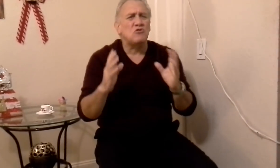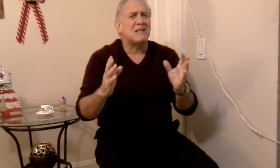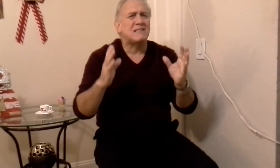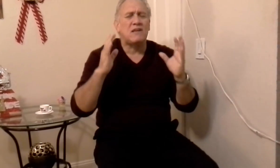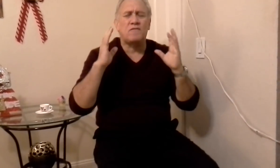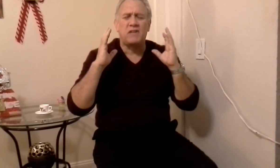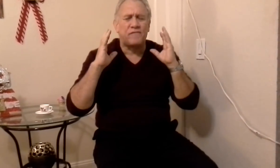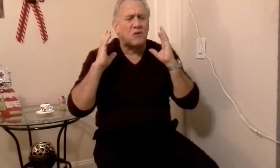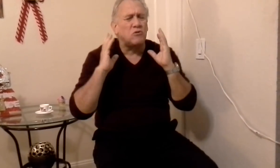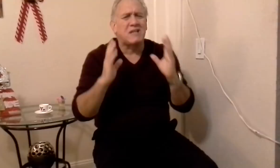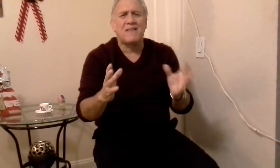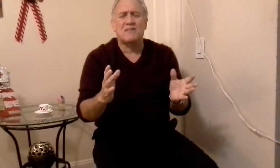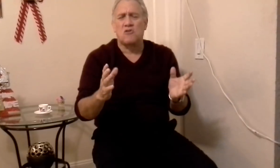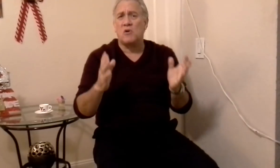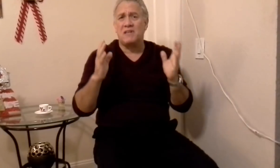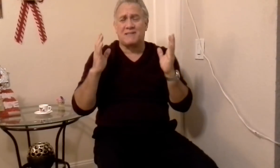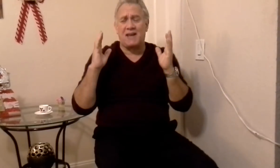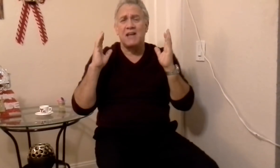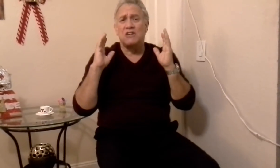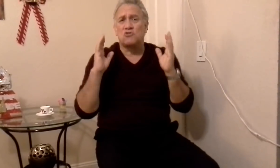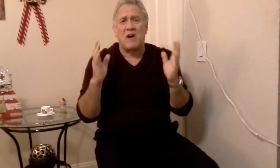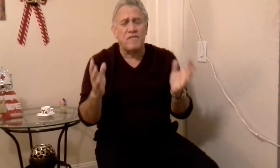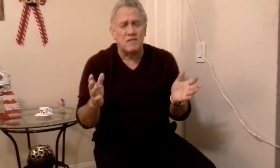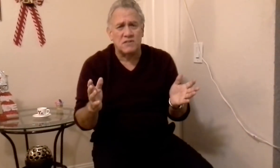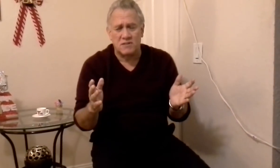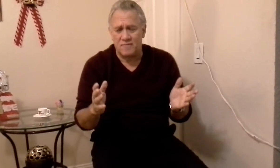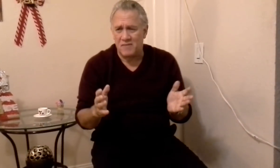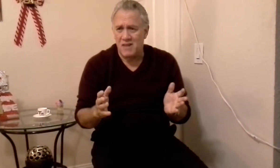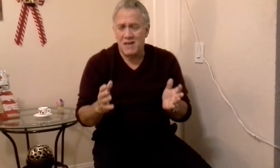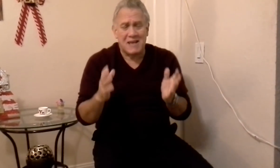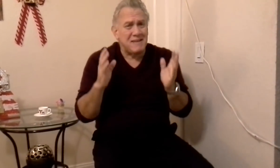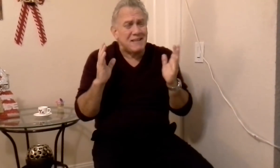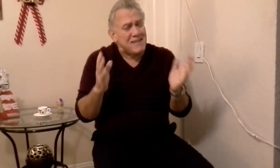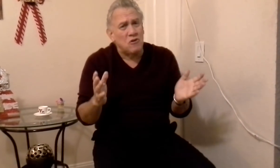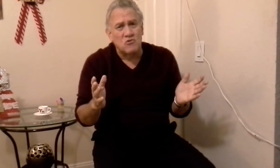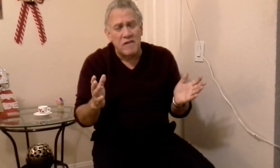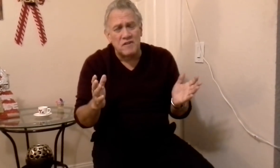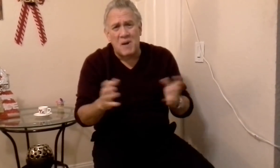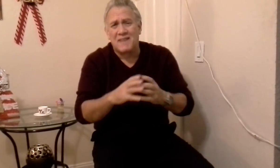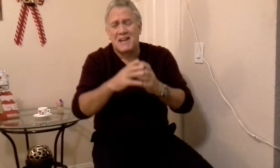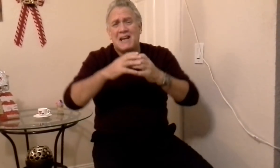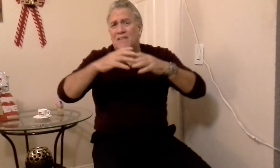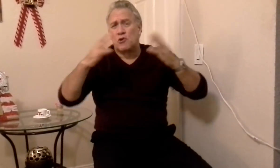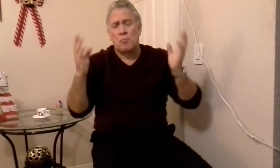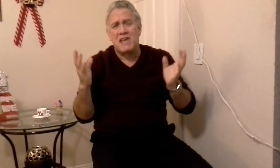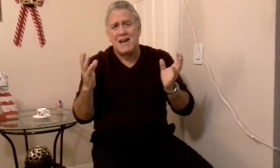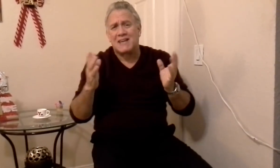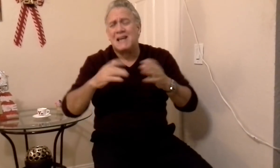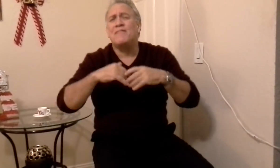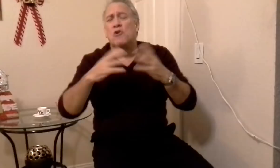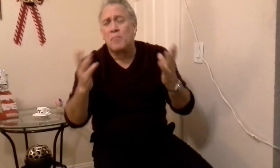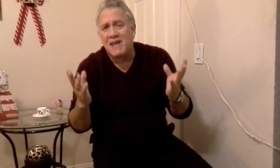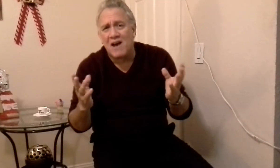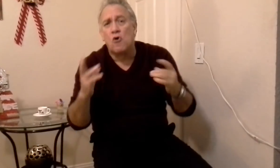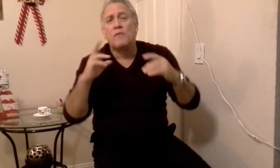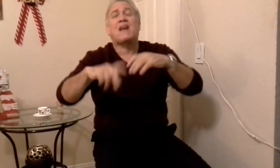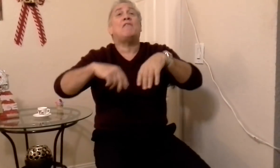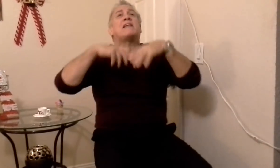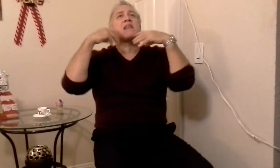muchas dificultades, como dice Dreyfus, que dice Diego Dreyfus, va a tener la entropía, y que es la entropía, otra vez les